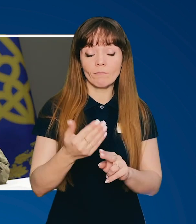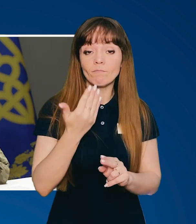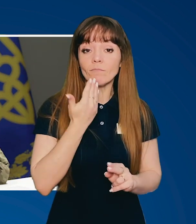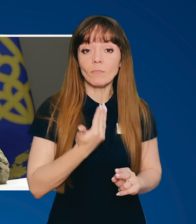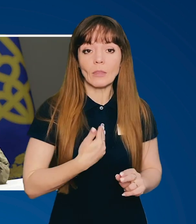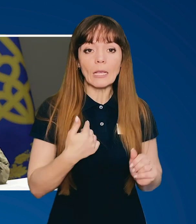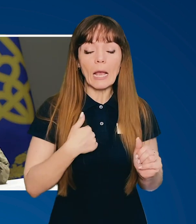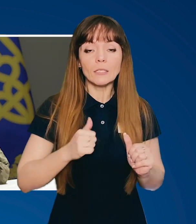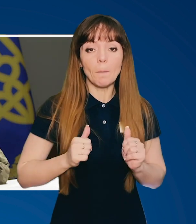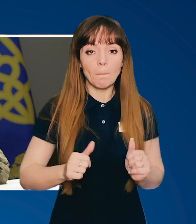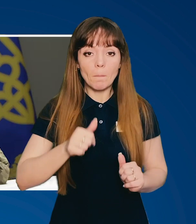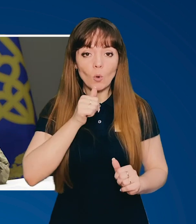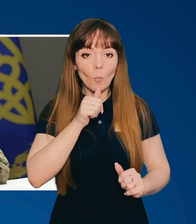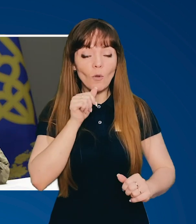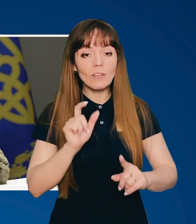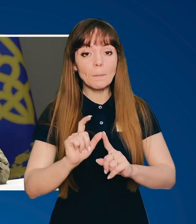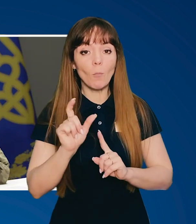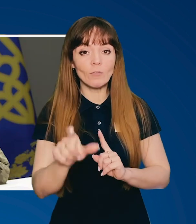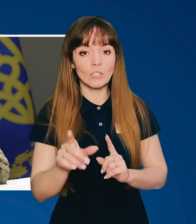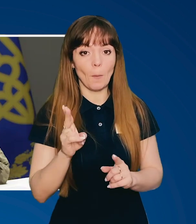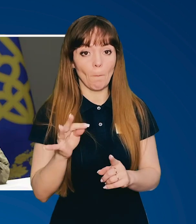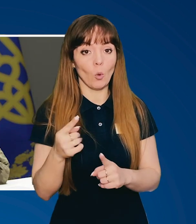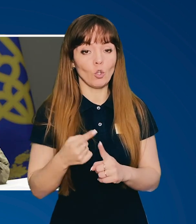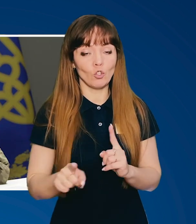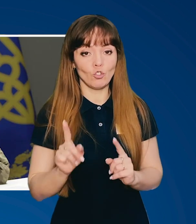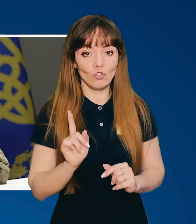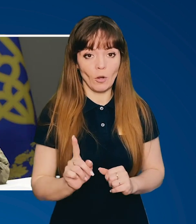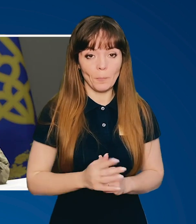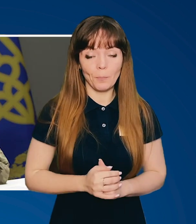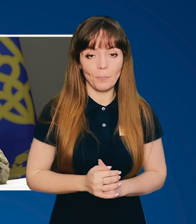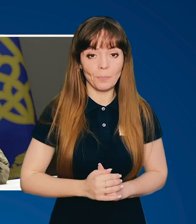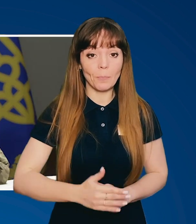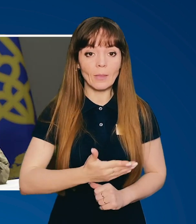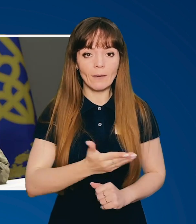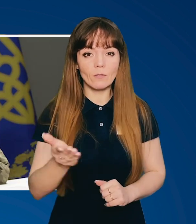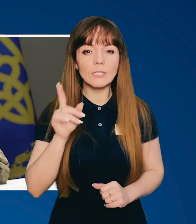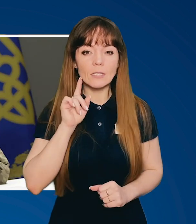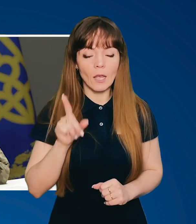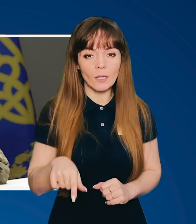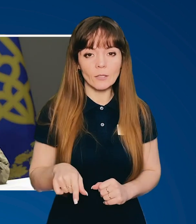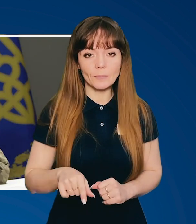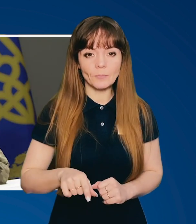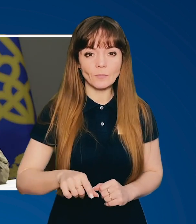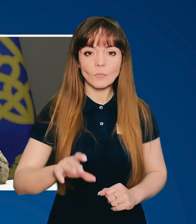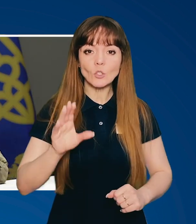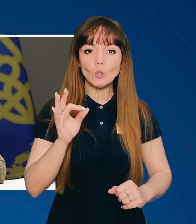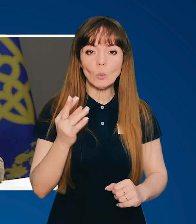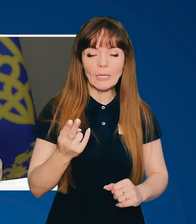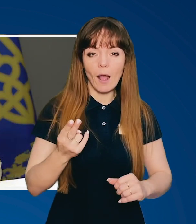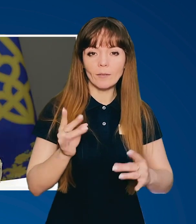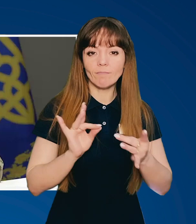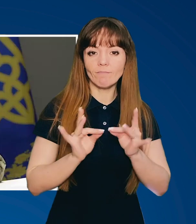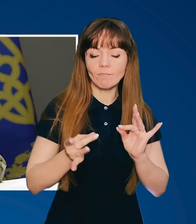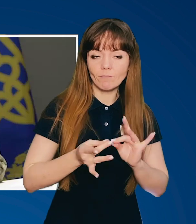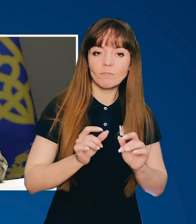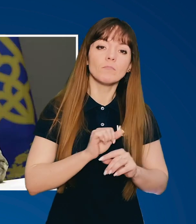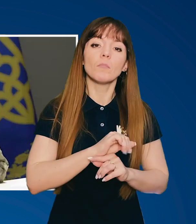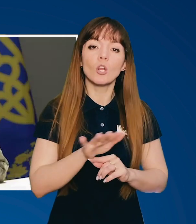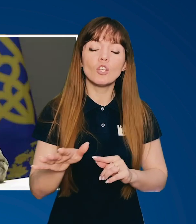спробую відповісти по-іншому. Ви знаєте, в соціальні мережі, в